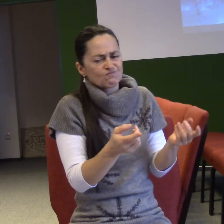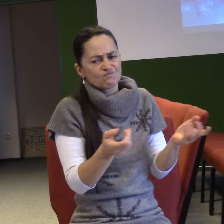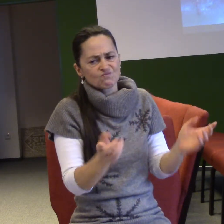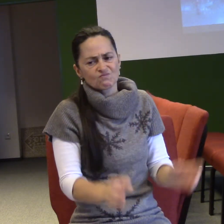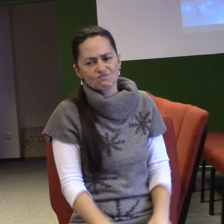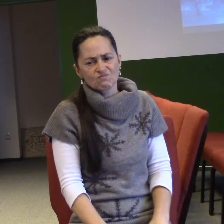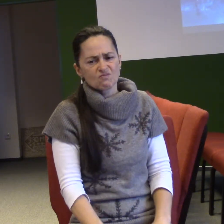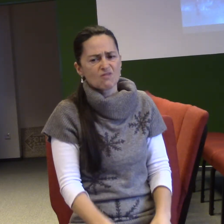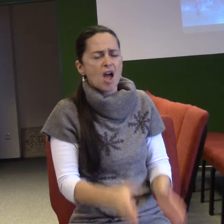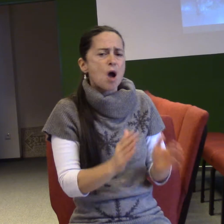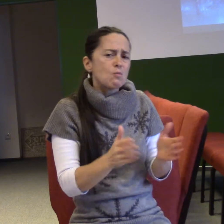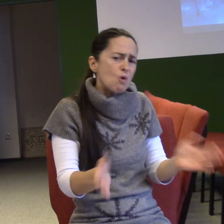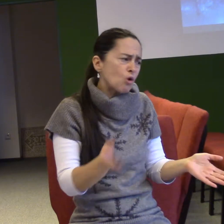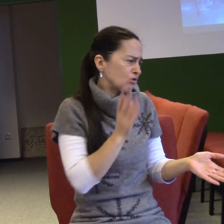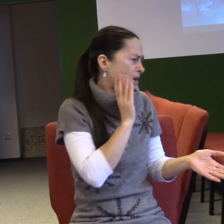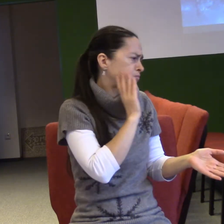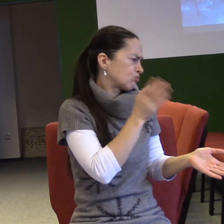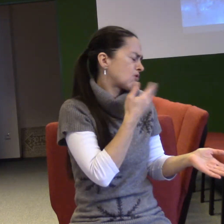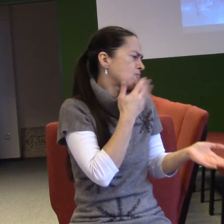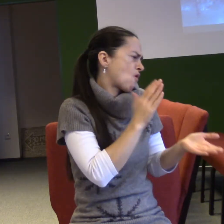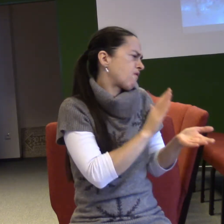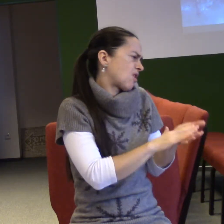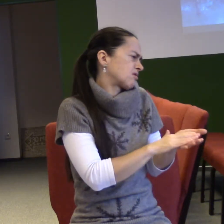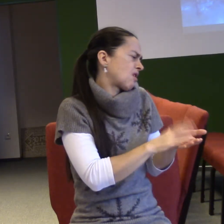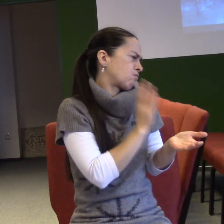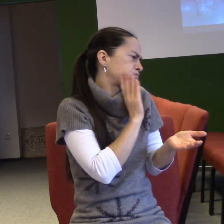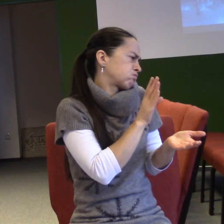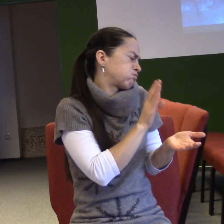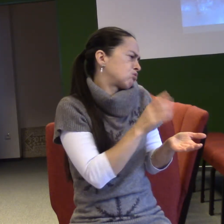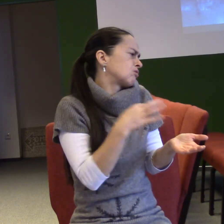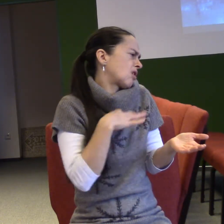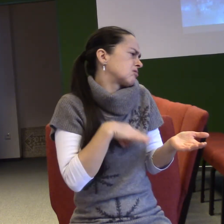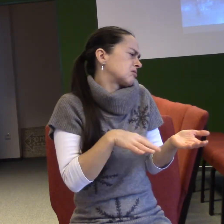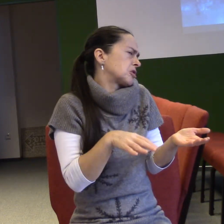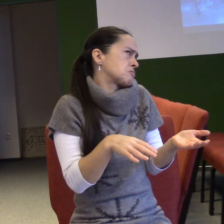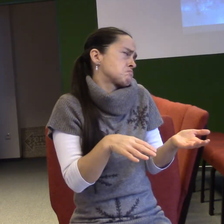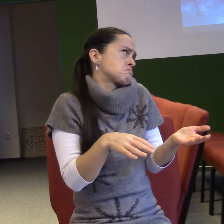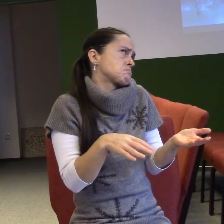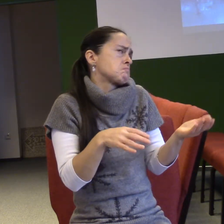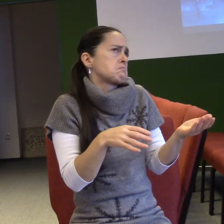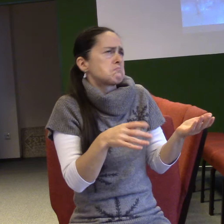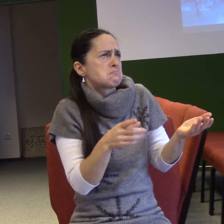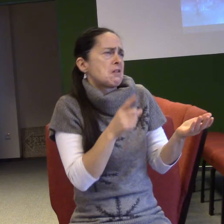Možná budeš mít syna. A snad bude veliký před Bohem. Já nevím.